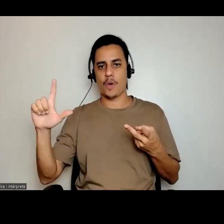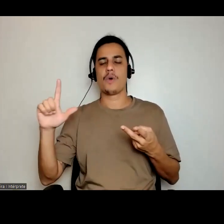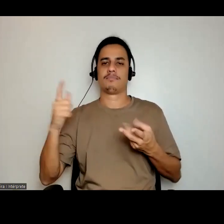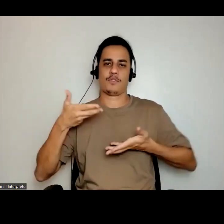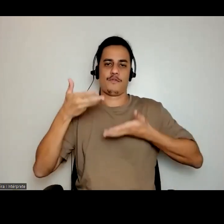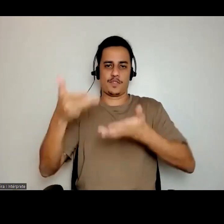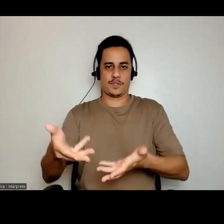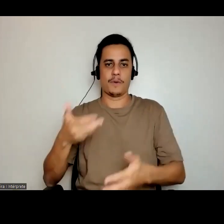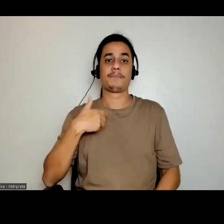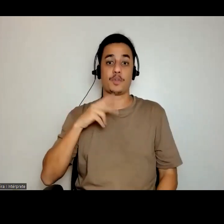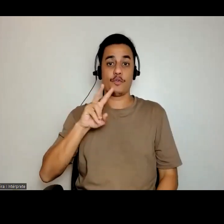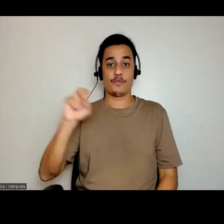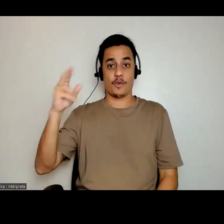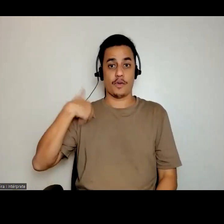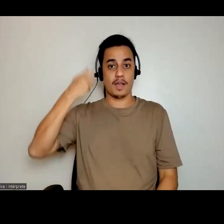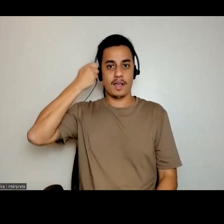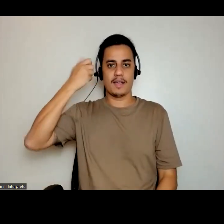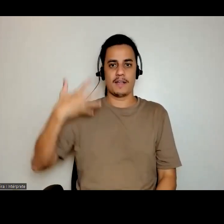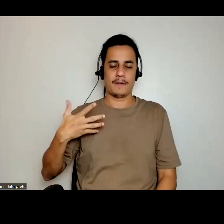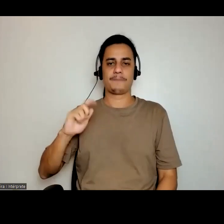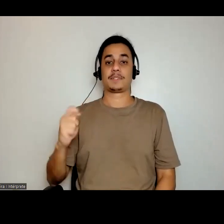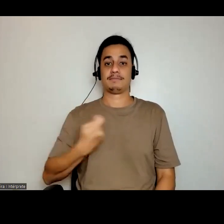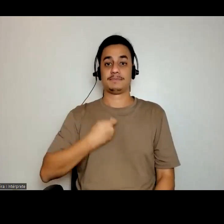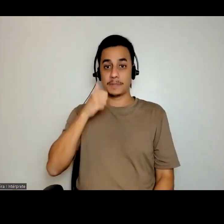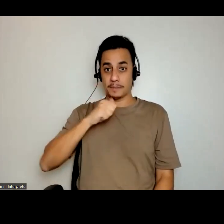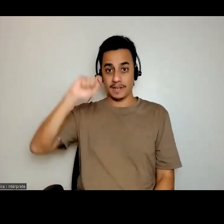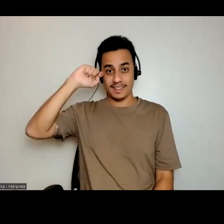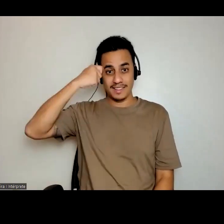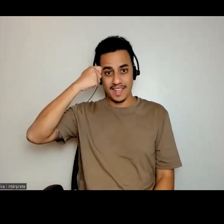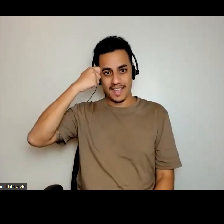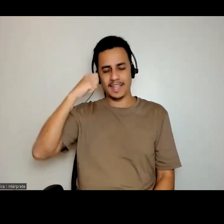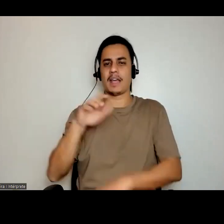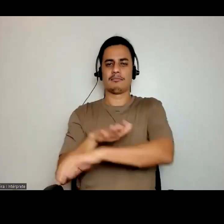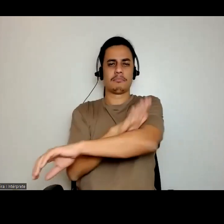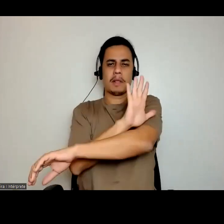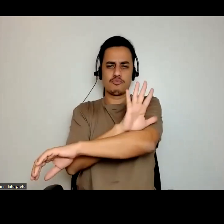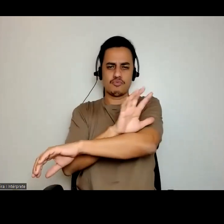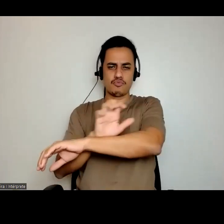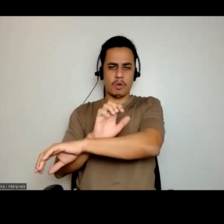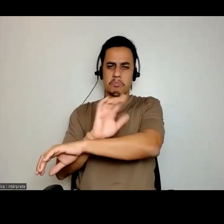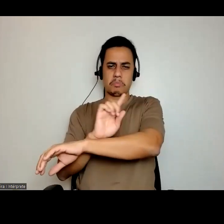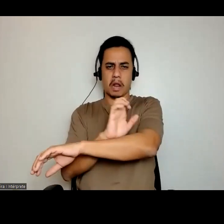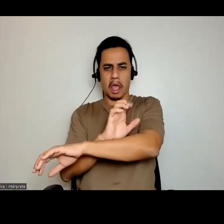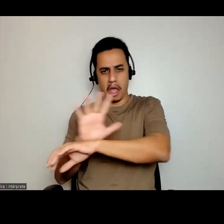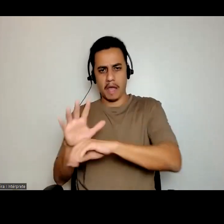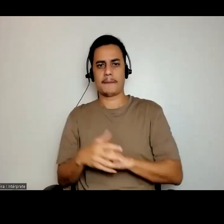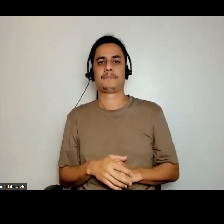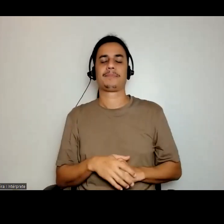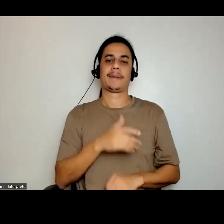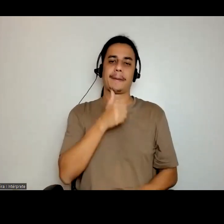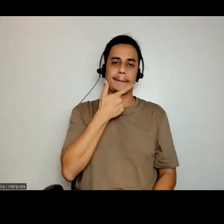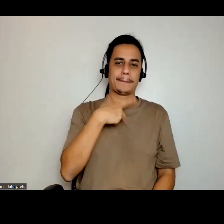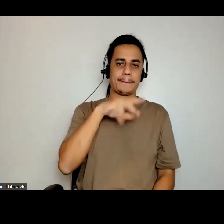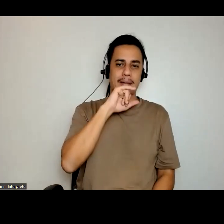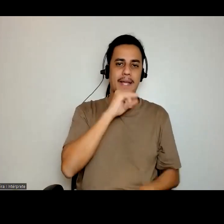autodescrição. Eu sou uma mulher negra, não muito retinta, sou filho de pai, pai branco e mãe